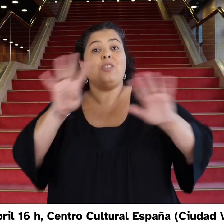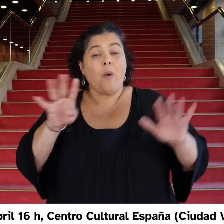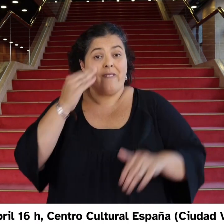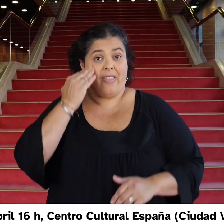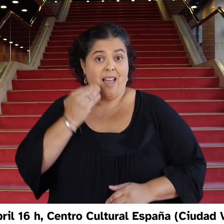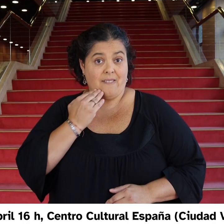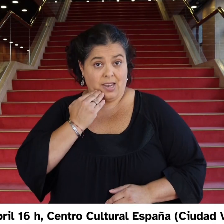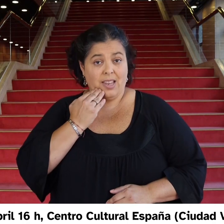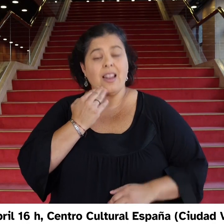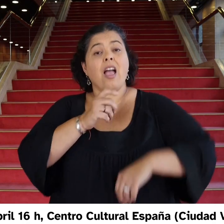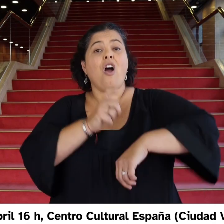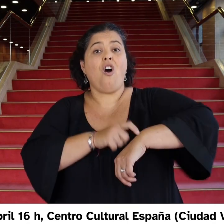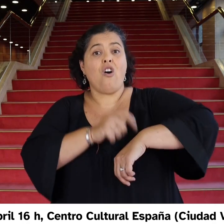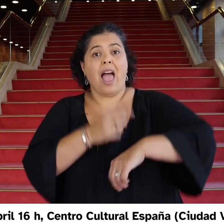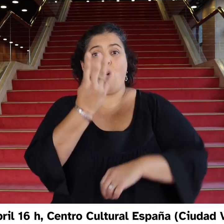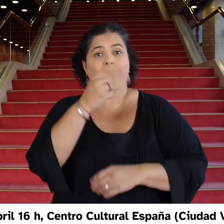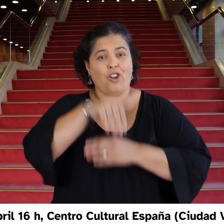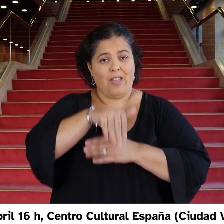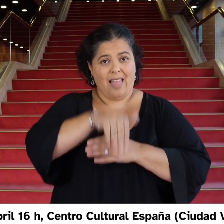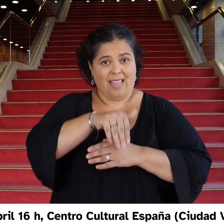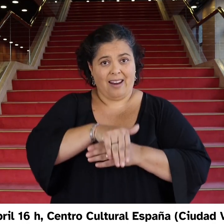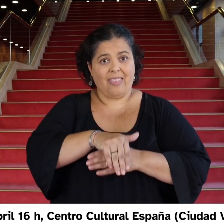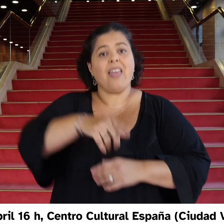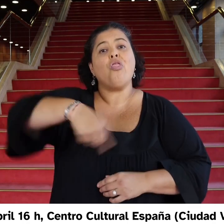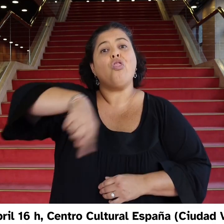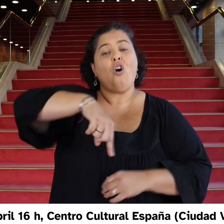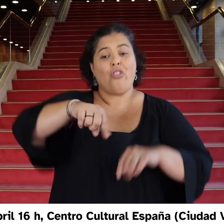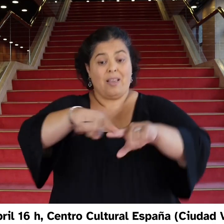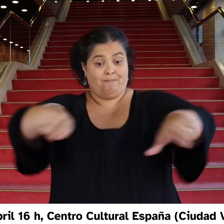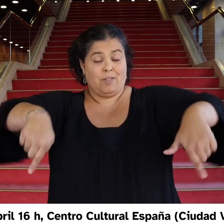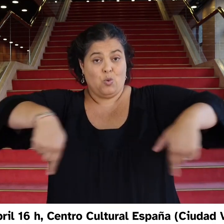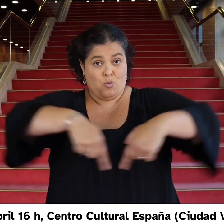19 de abril, 16 horas, Centro Cultural de España